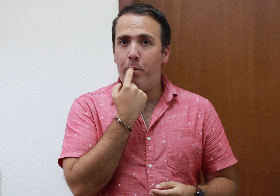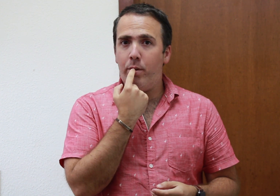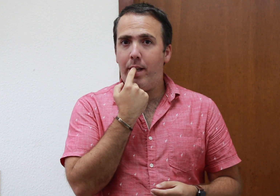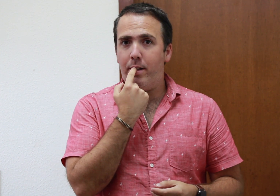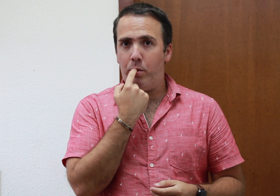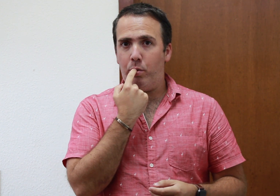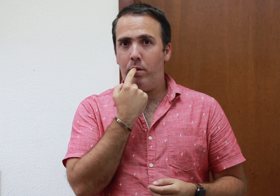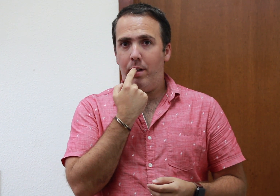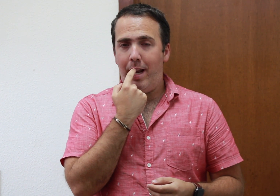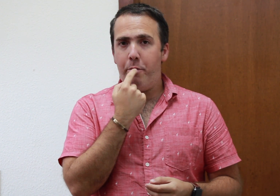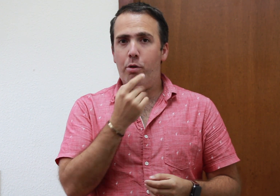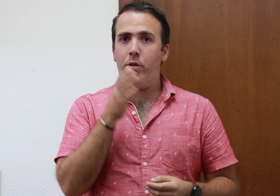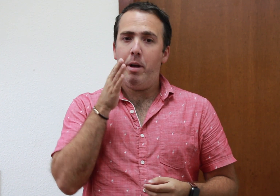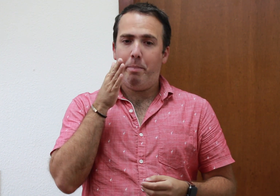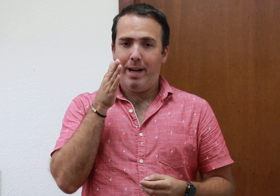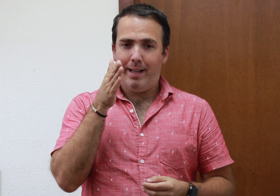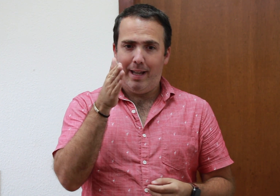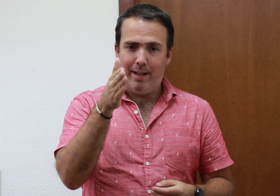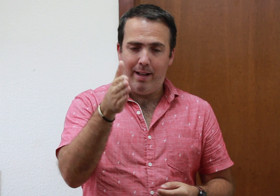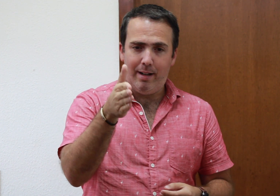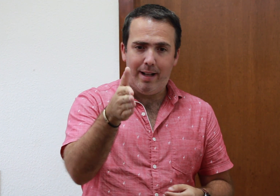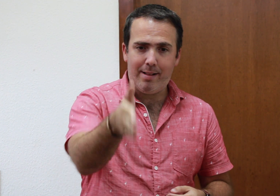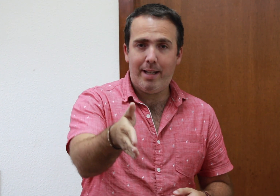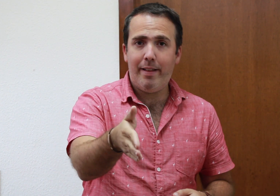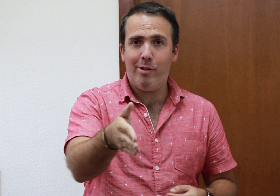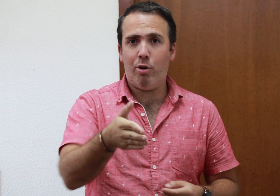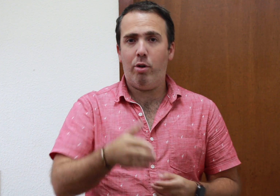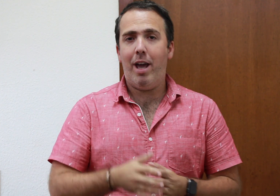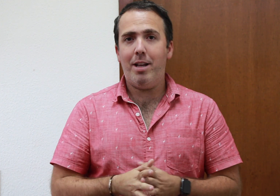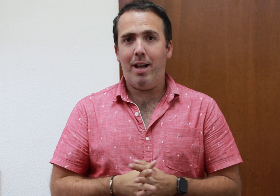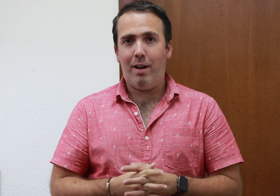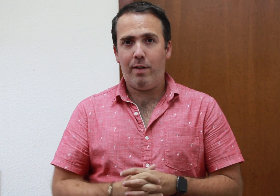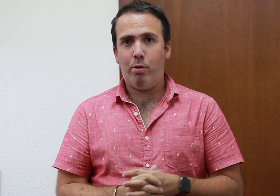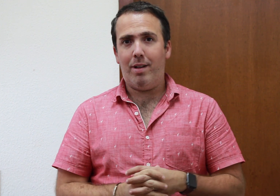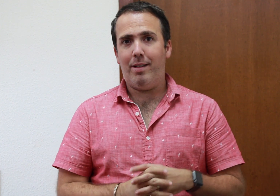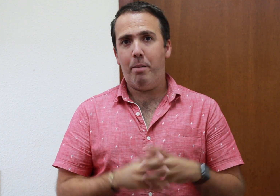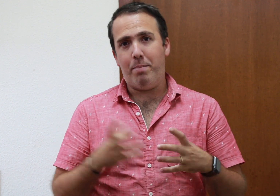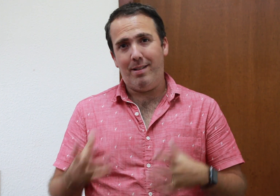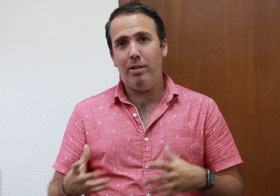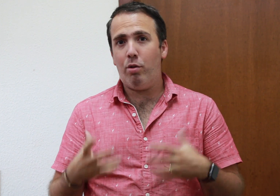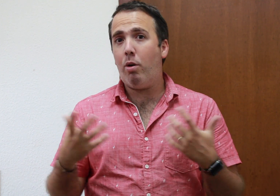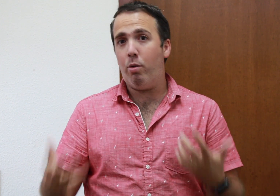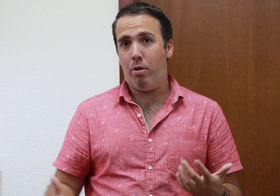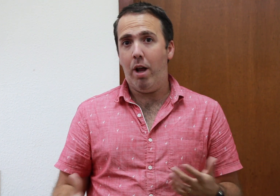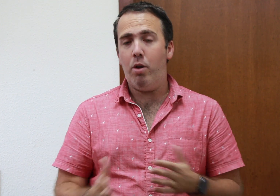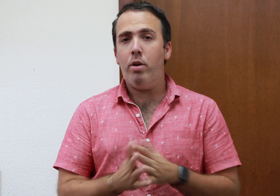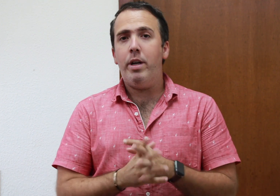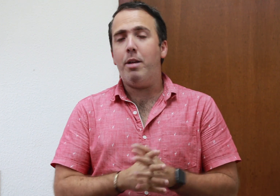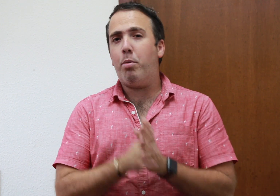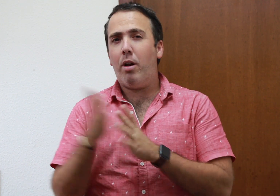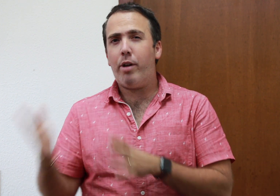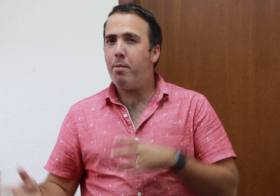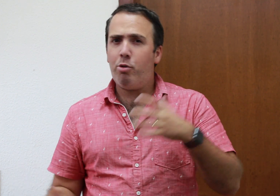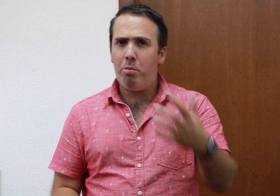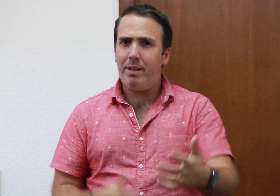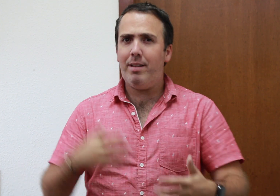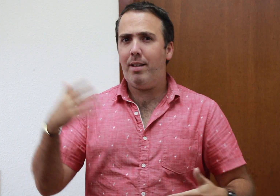punta de tus labios para que la entrada del chorro de aire a la flauta sea preciso y controlado y puedas lograr muchos matices